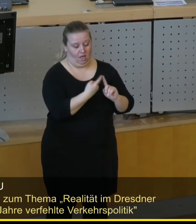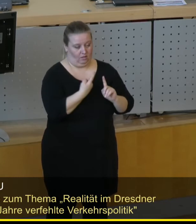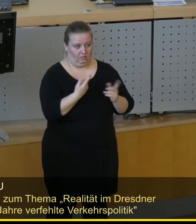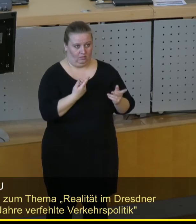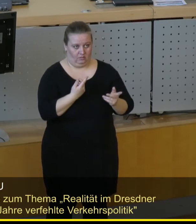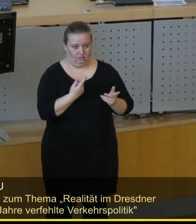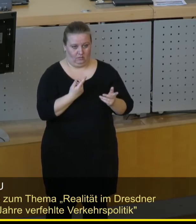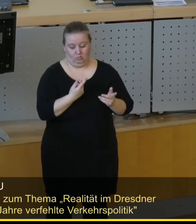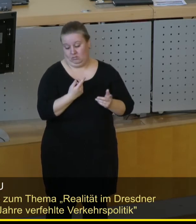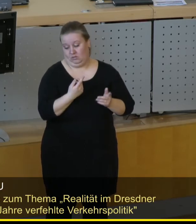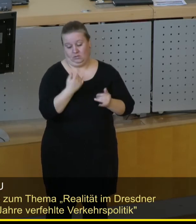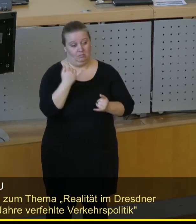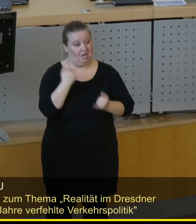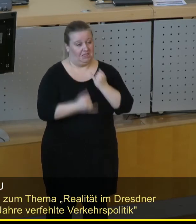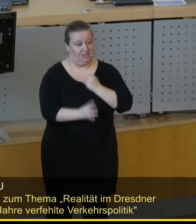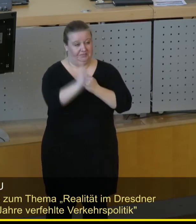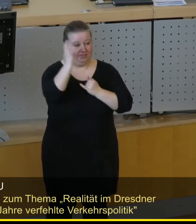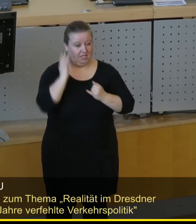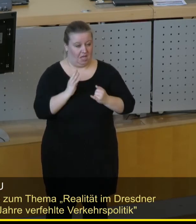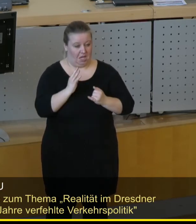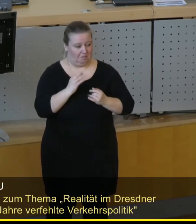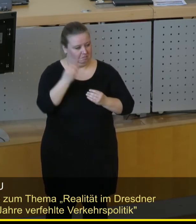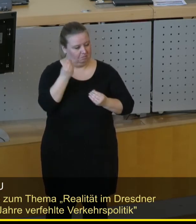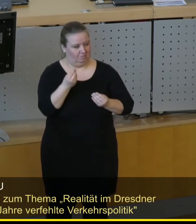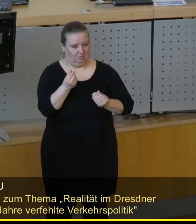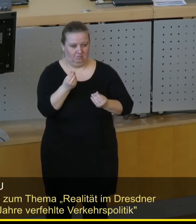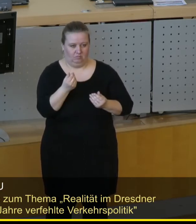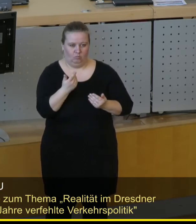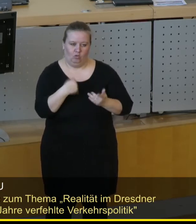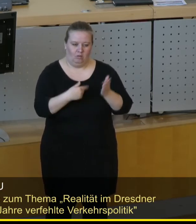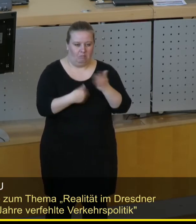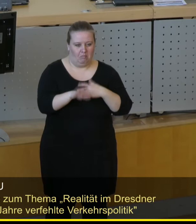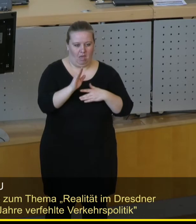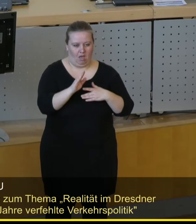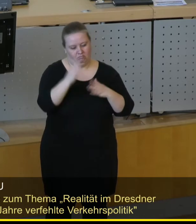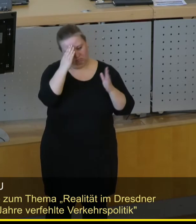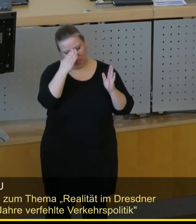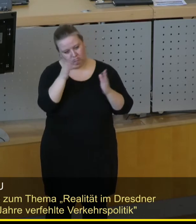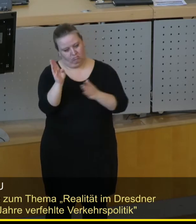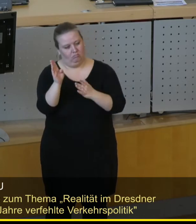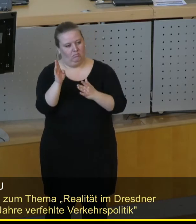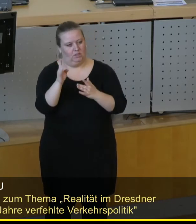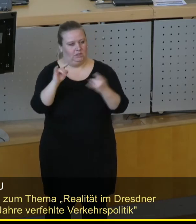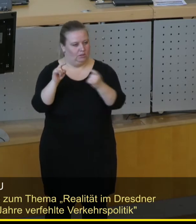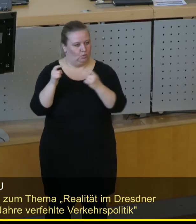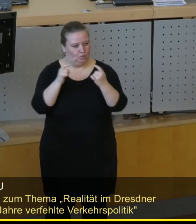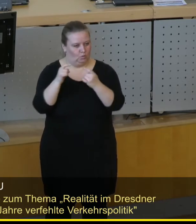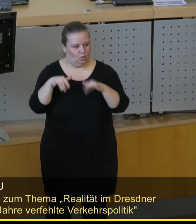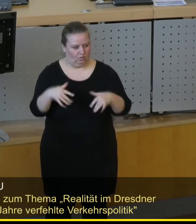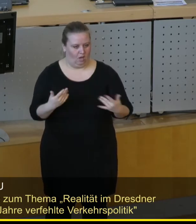Ich habe in den letzten vier Jahren hier wahrnehmen müssen, dass es zunehmend eine einseitige Diskussion gibt.